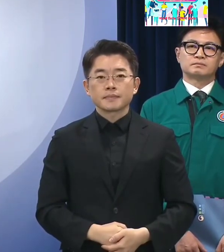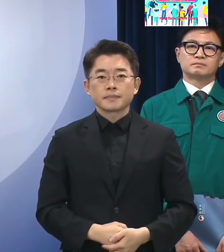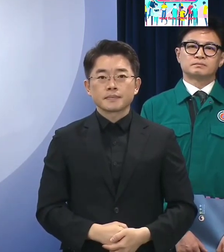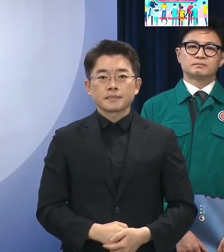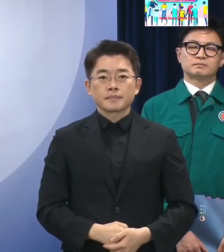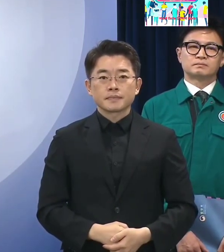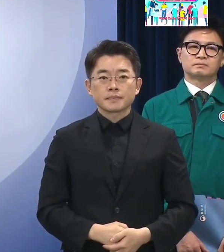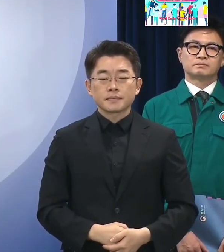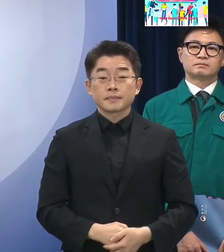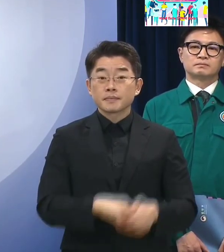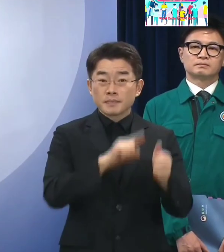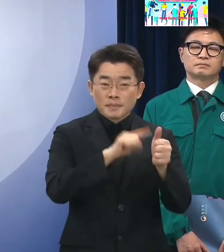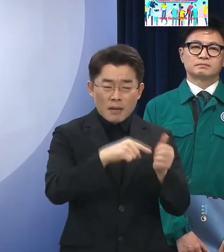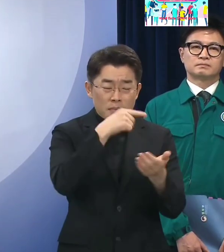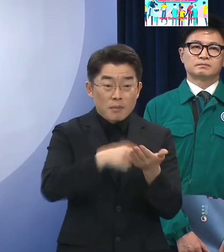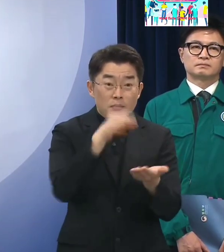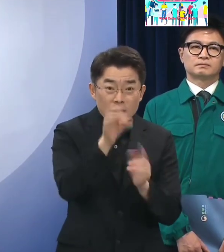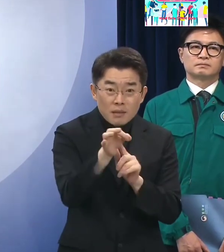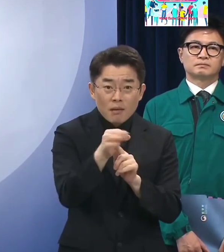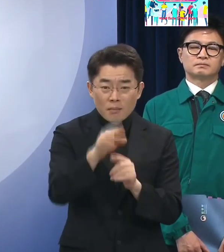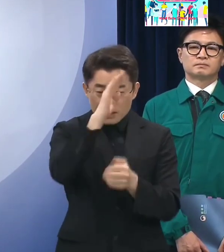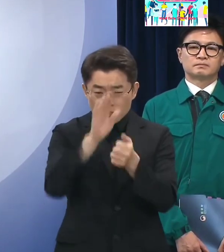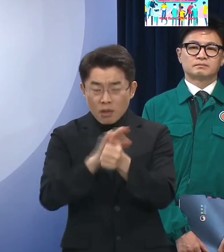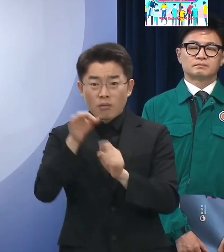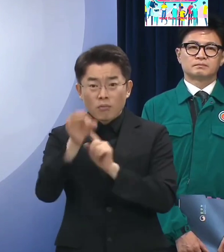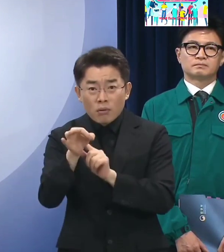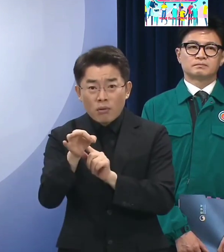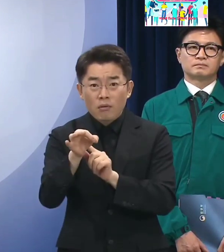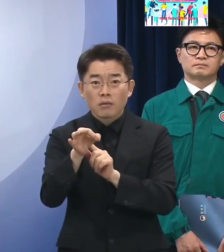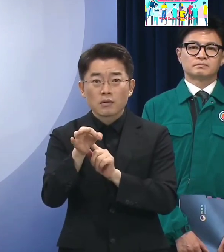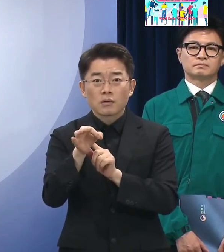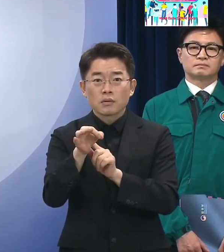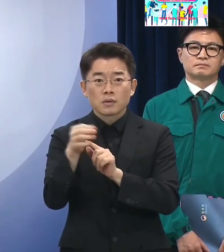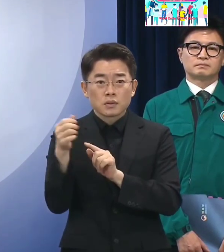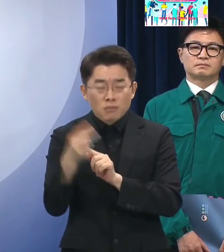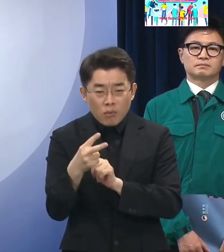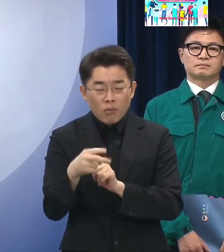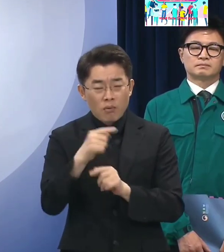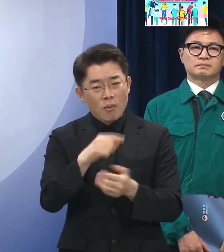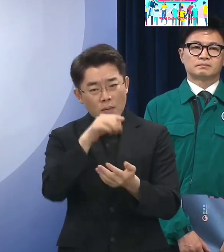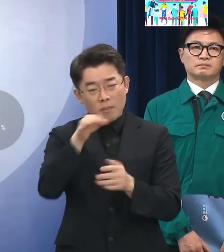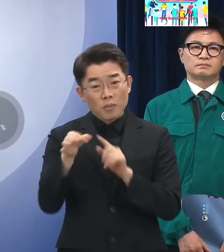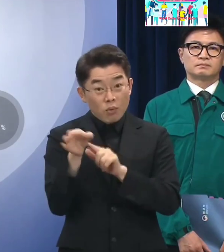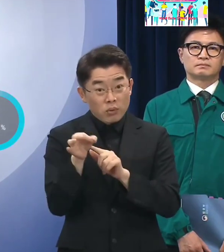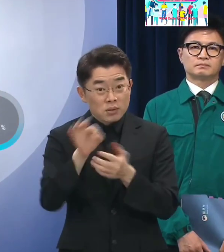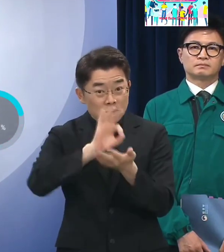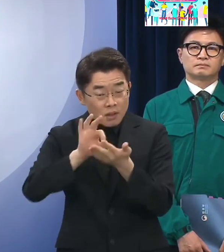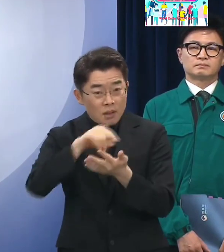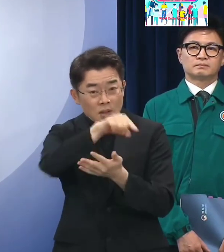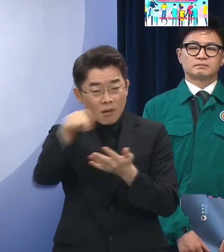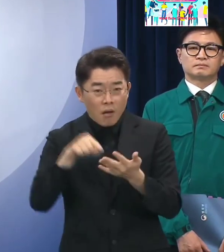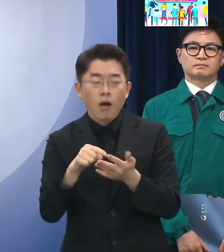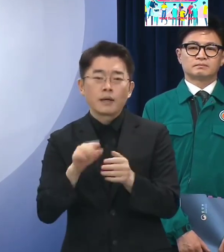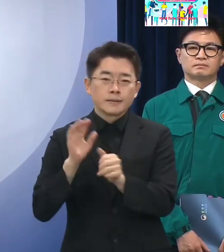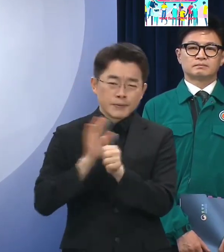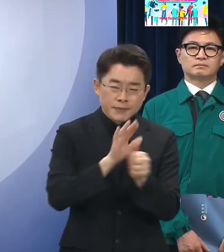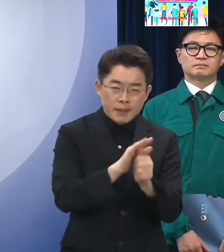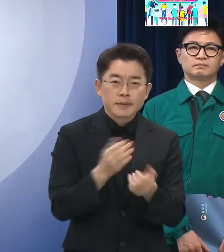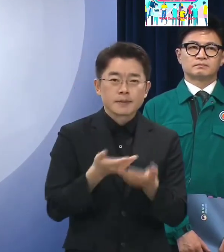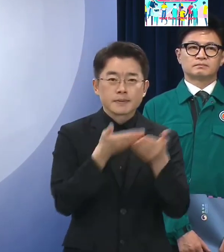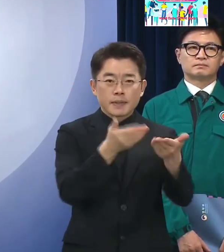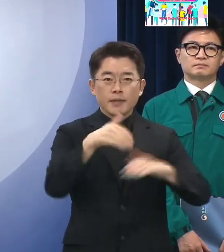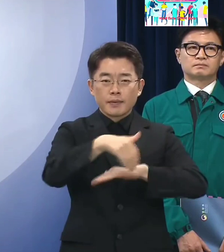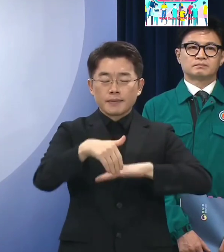피해자 치료비, 간병비, 치료 부대 비용에 대한 지원도 확대해 나가겠습니다